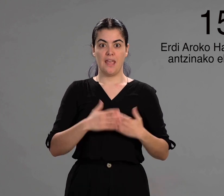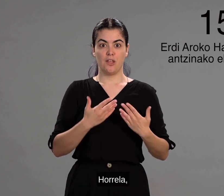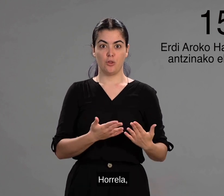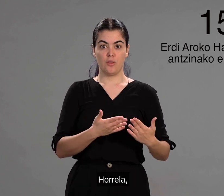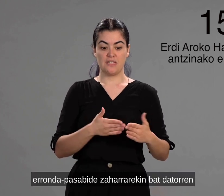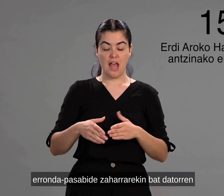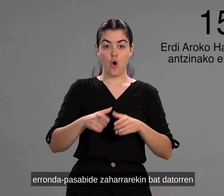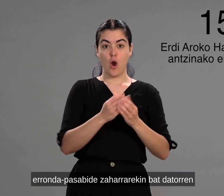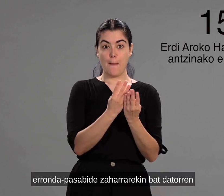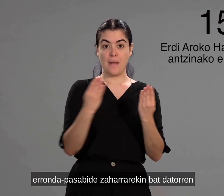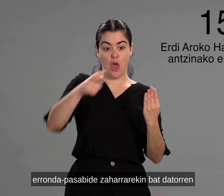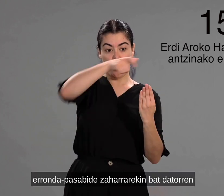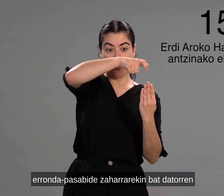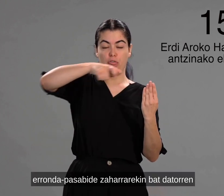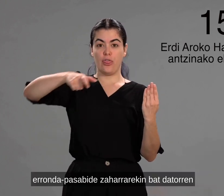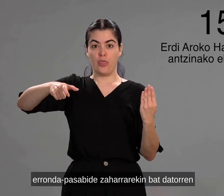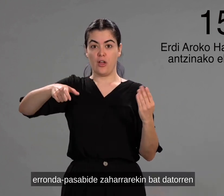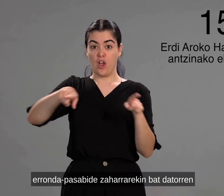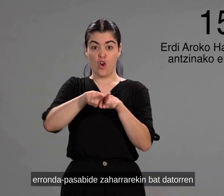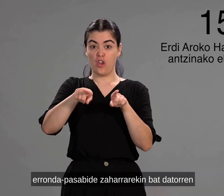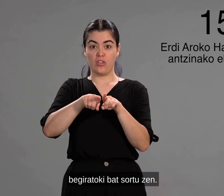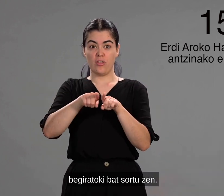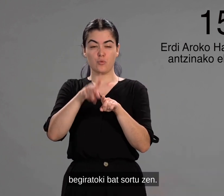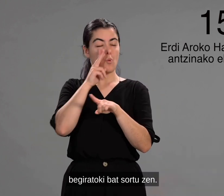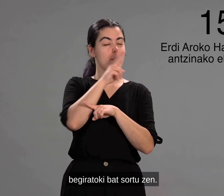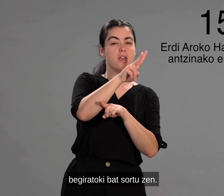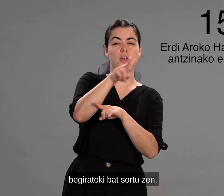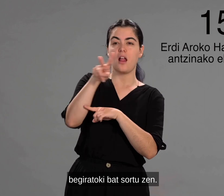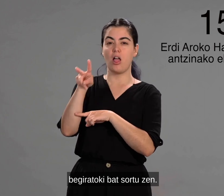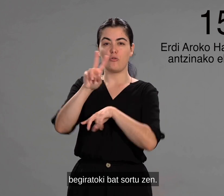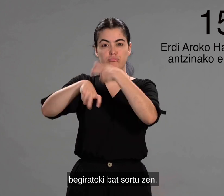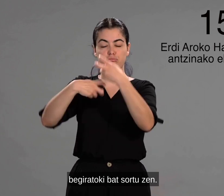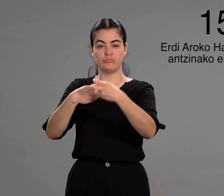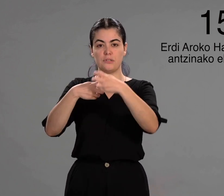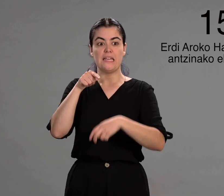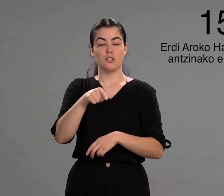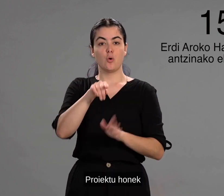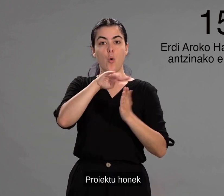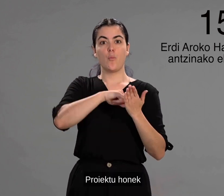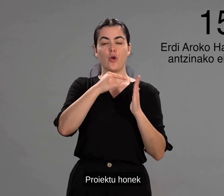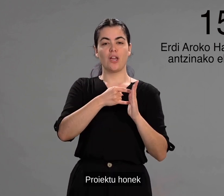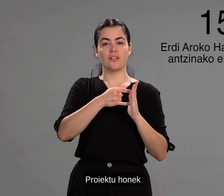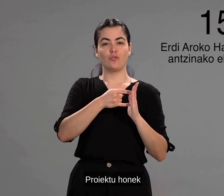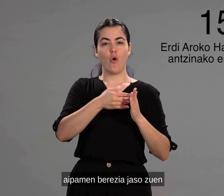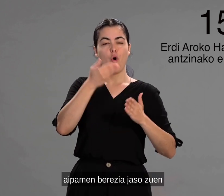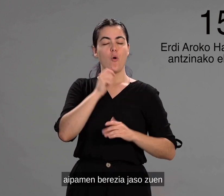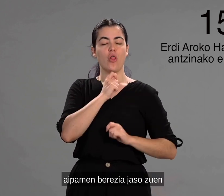Horrela, erronda pasabide zaharrarekin bat datorren begiratoki bat sortuzen. Proiektu honek haipamen berezia